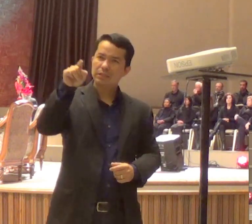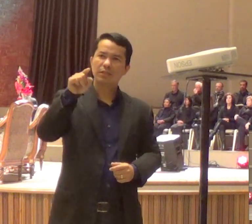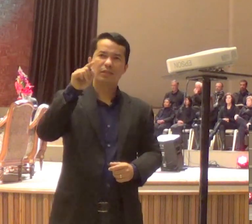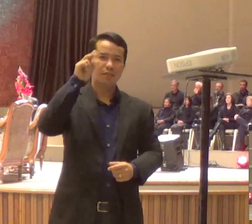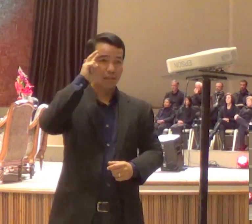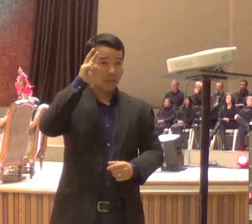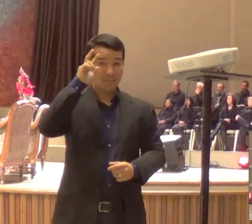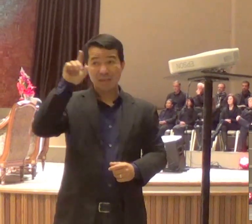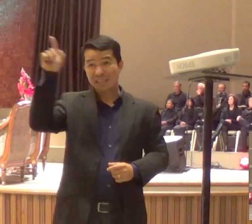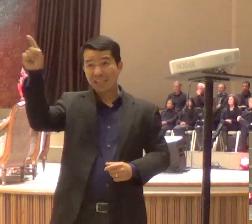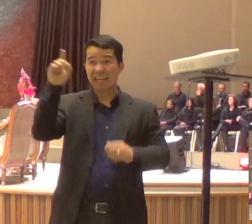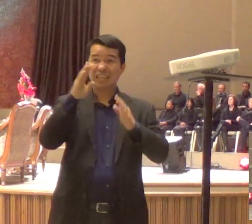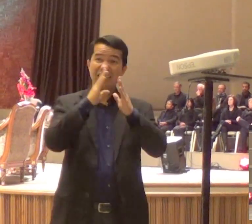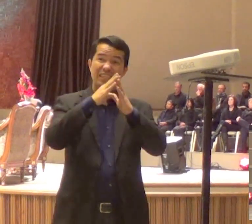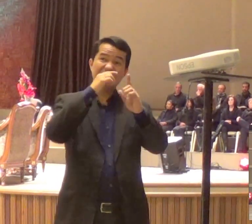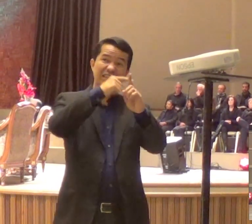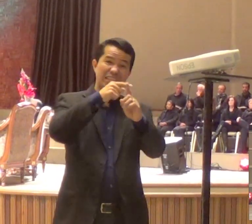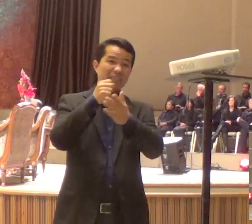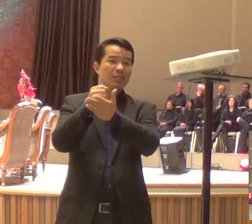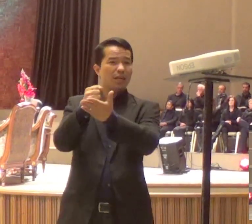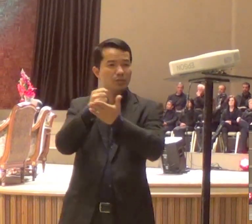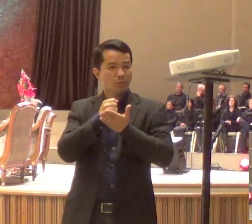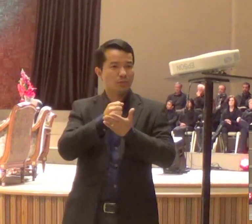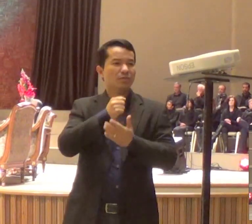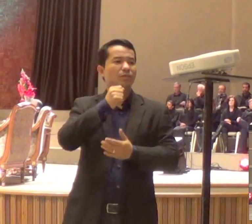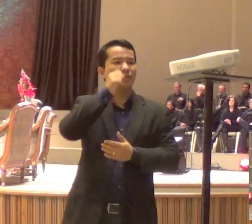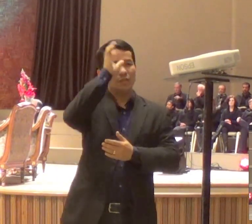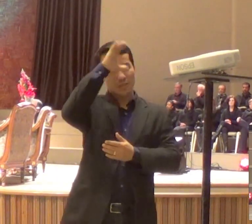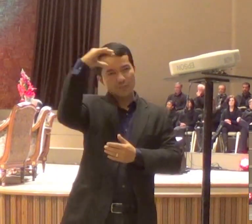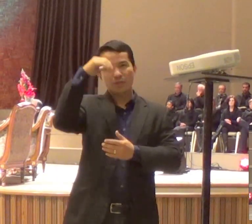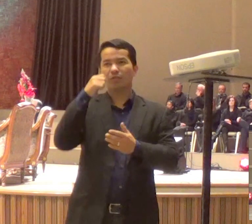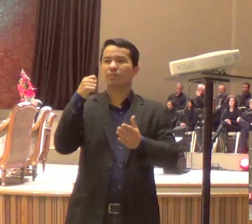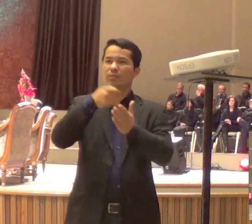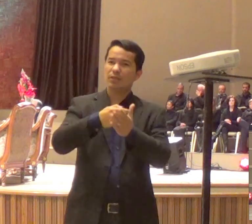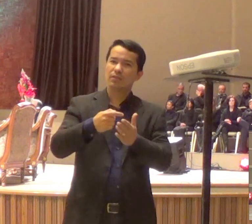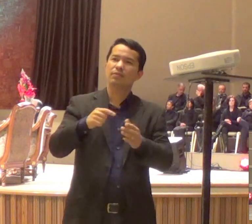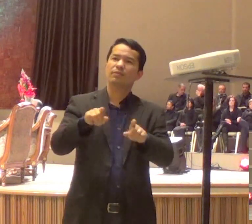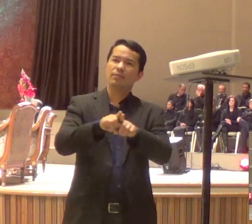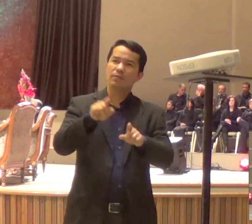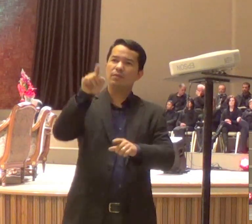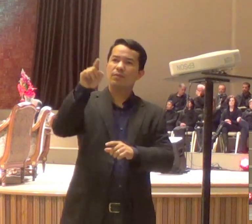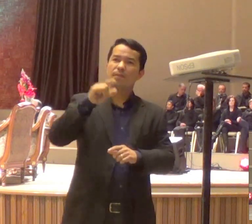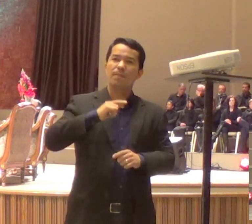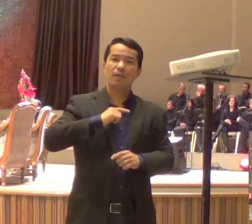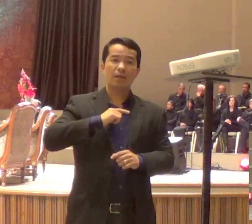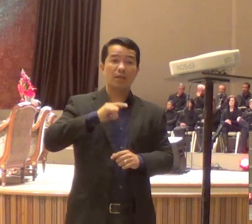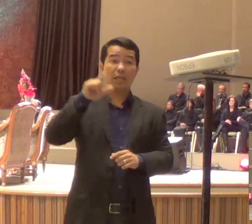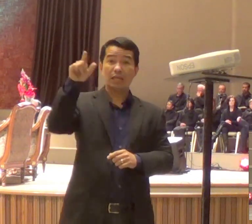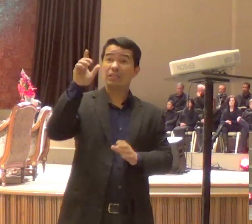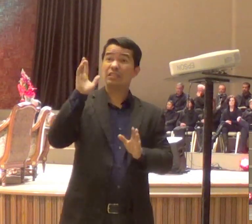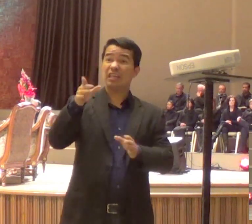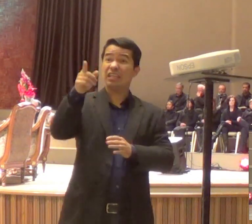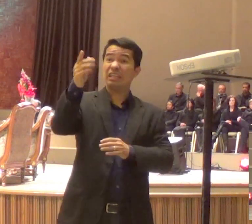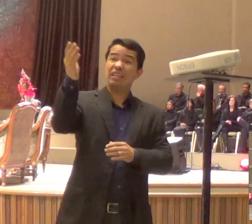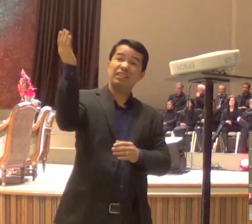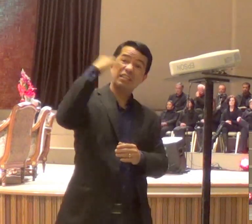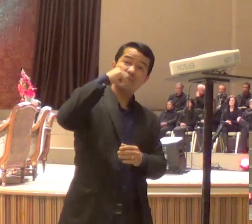nos ajudou a comprar o remédio da Cleusa e eles estão aqui e acho se não me engano, uma das vezes você que trouxe o remédio para cá, não foi?